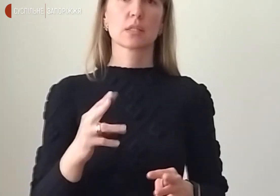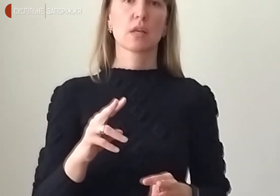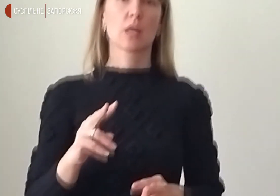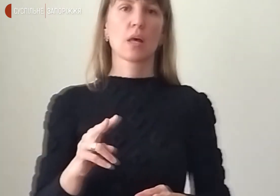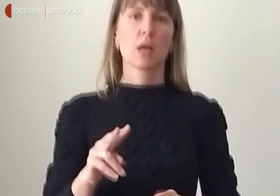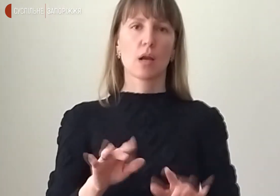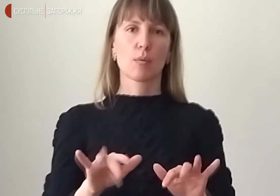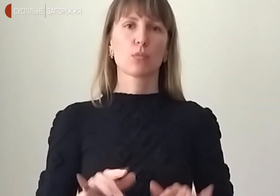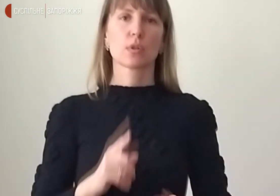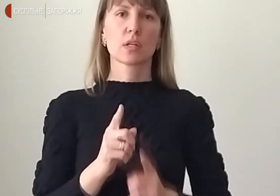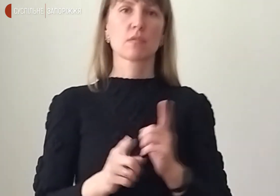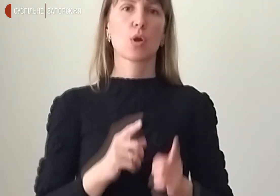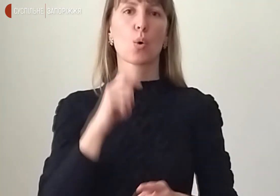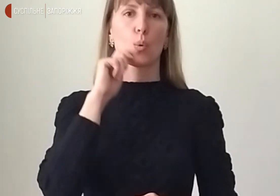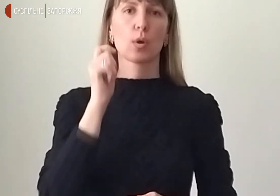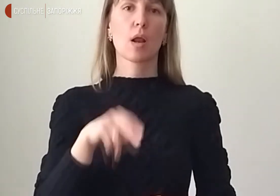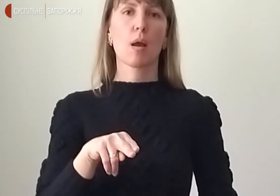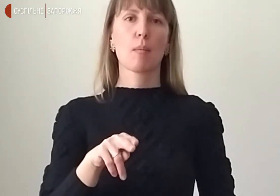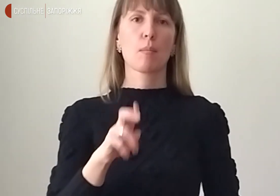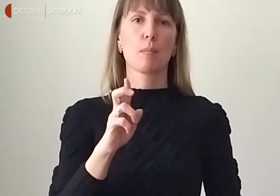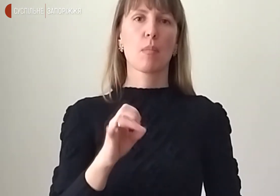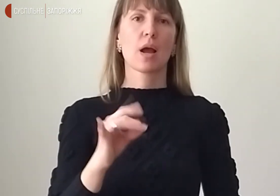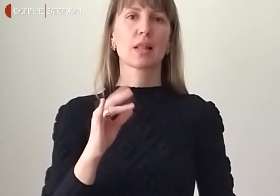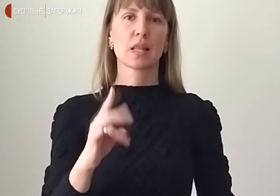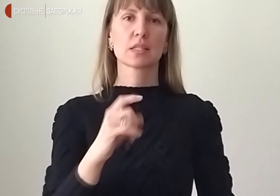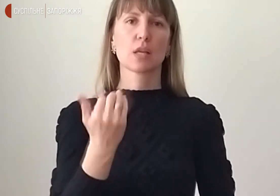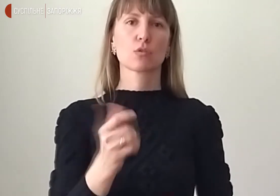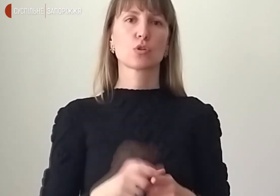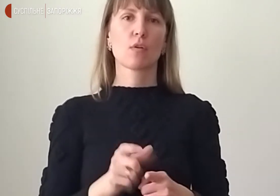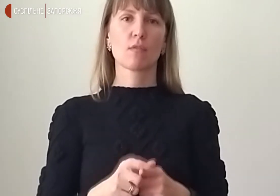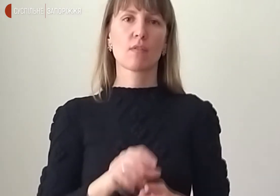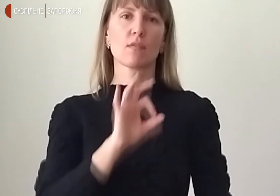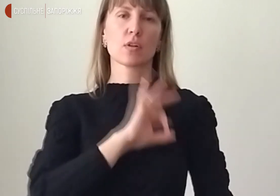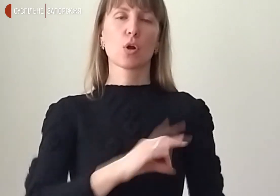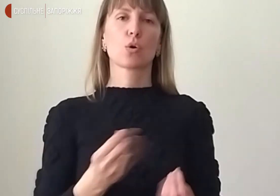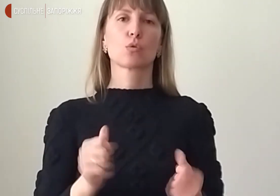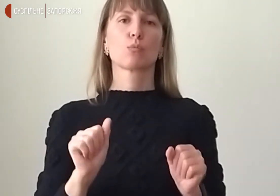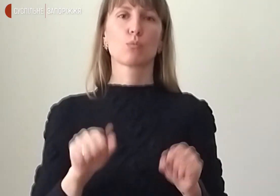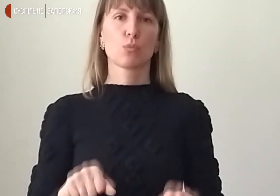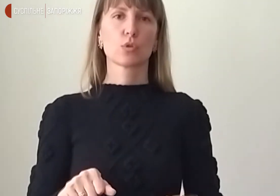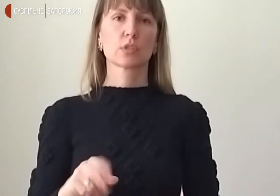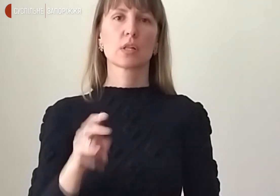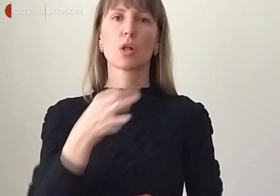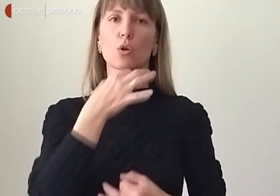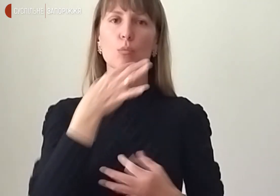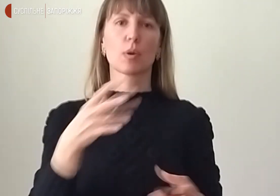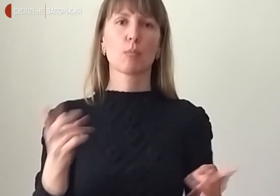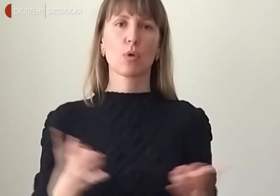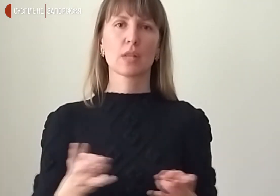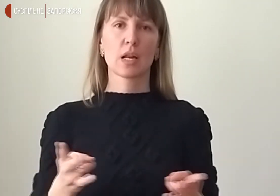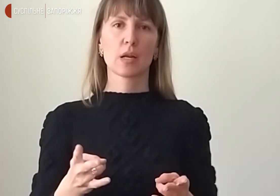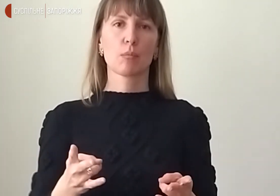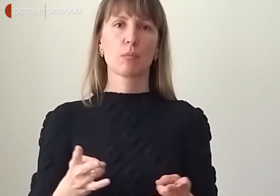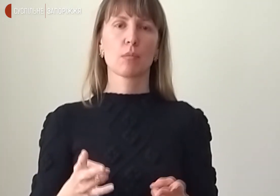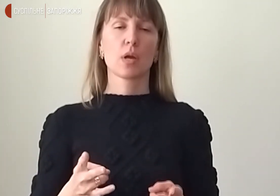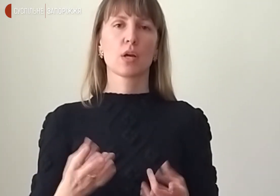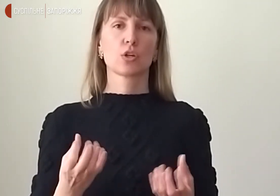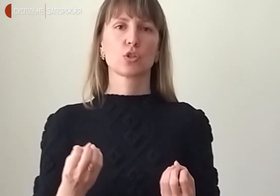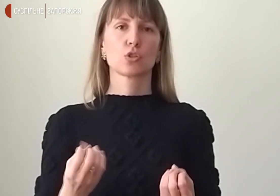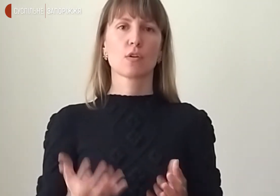України Мстислав Банік. За його словами, використати гроші можна на будь-які потреби. Зокрема, зняти у